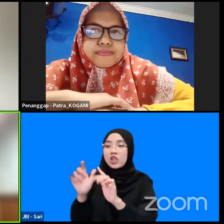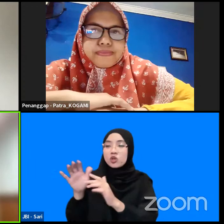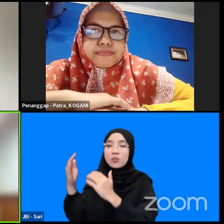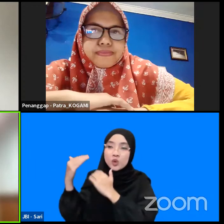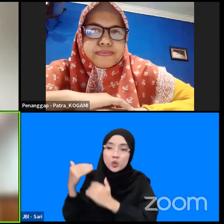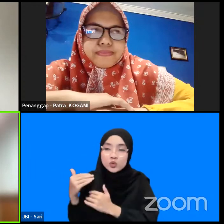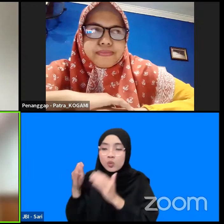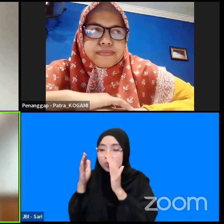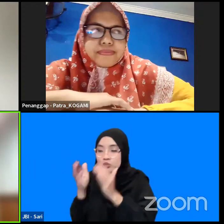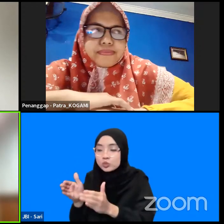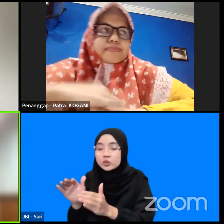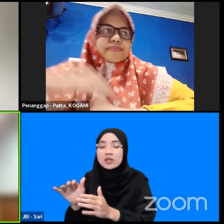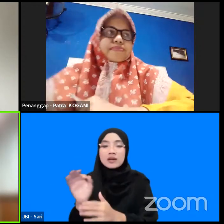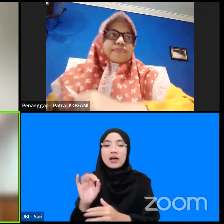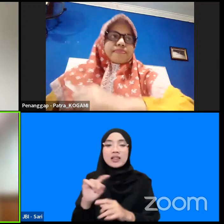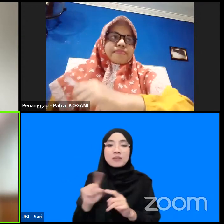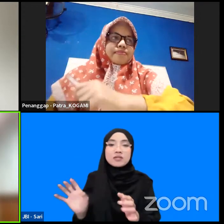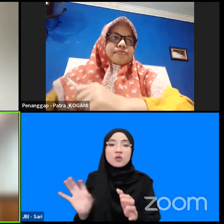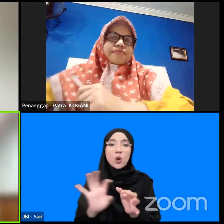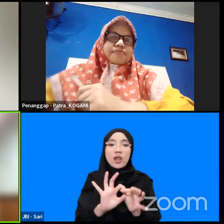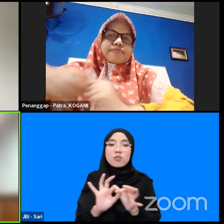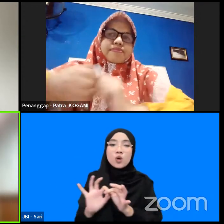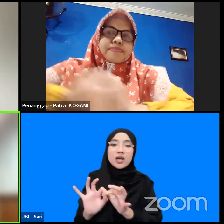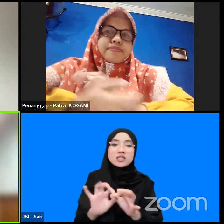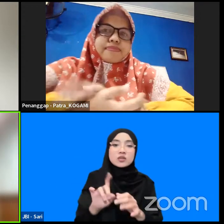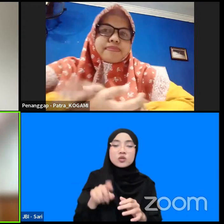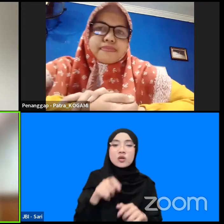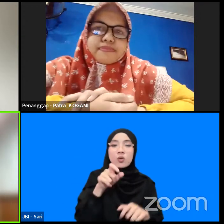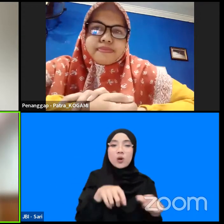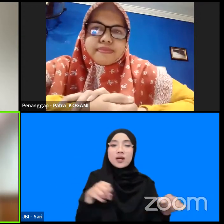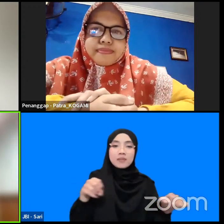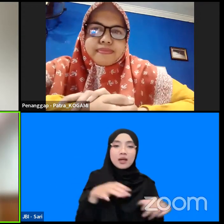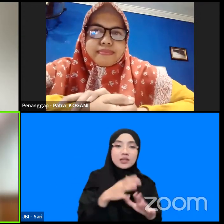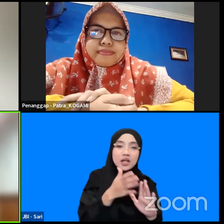tapi memang harus kolaborasi dari praktisi